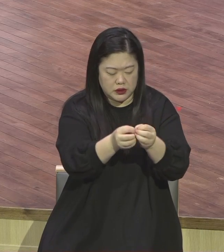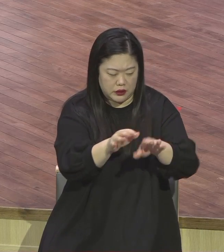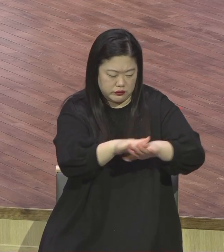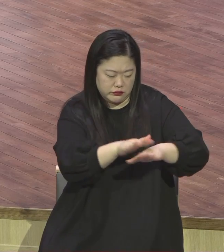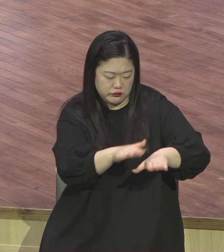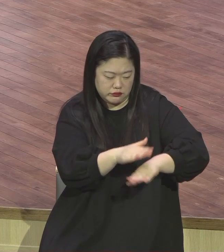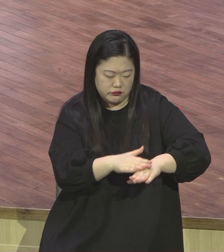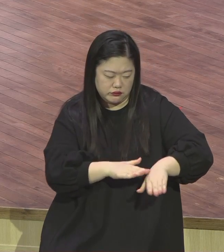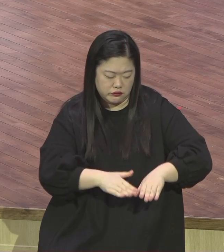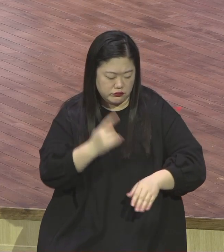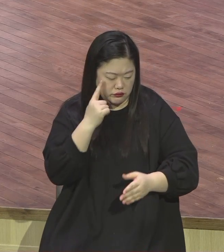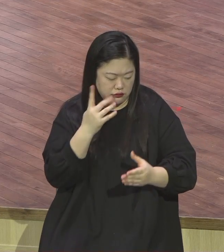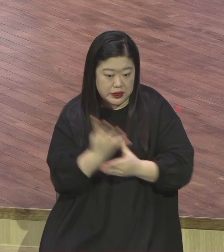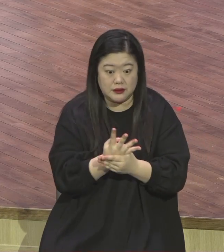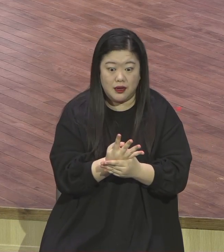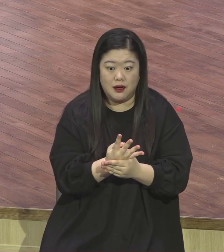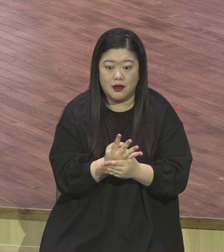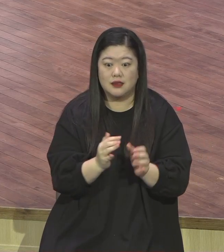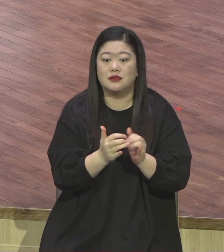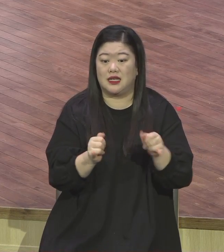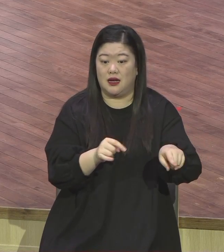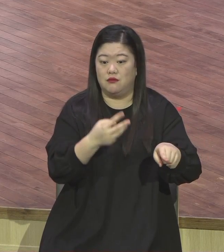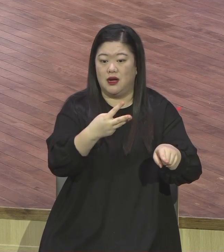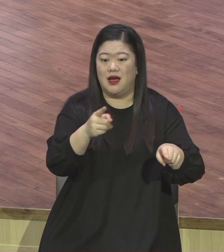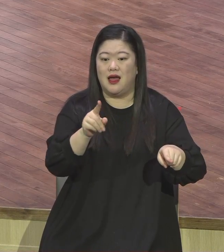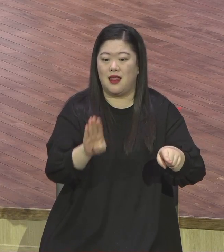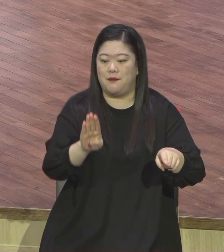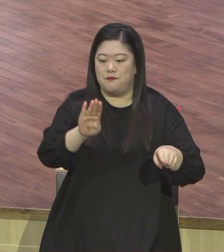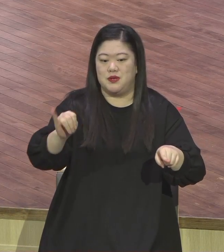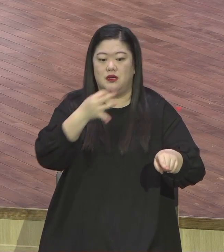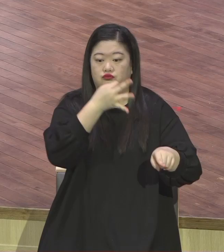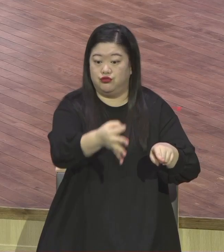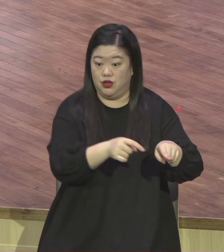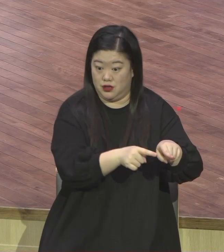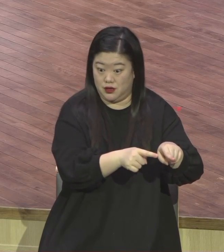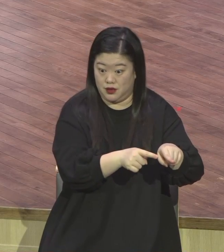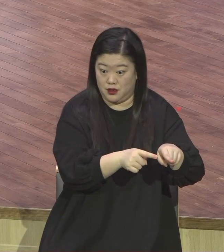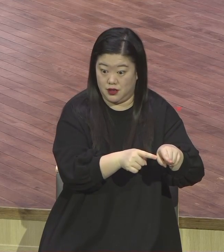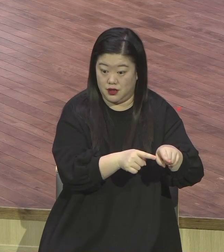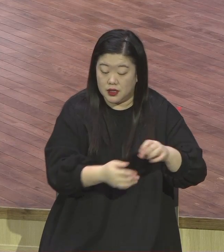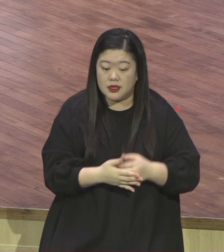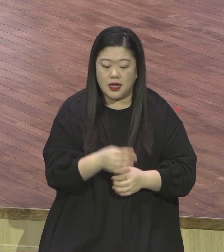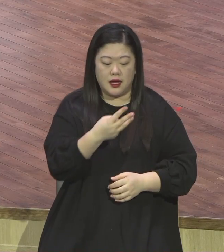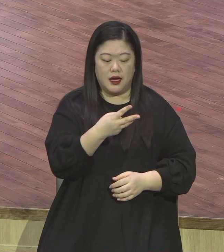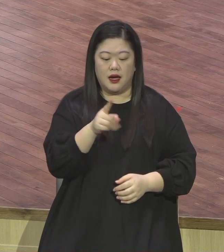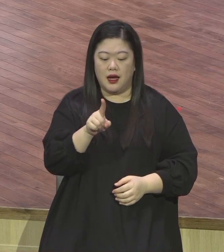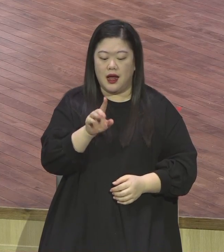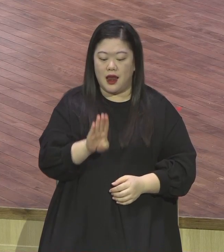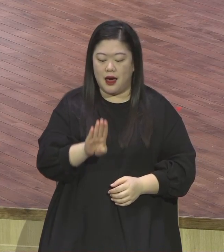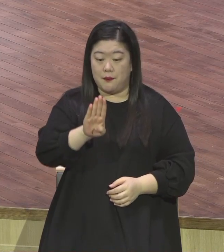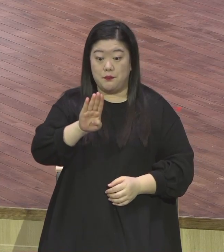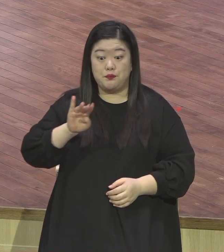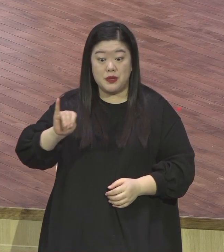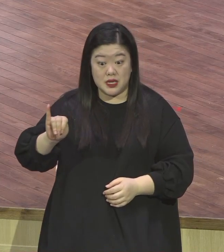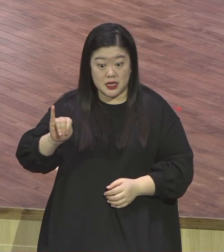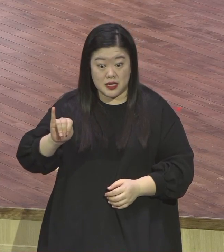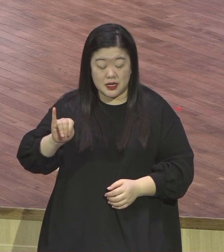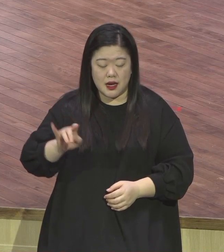해석은요 하나님의 말씀과 동일한 구속력이 있어요 요즘 교황이 그렇죠 교황 말이면 하나님의 말씀과